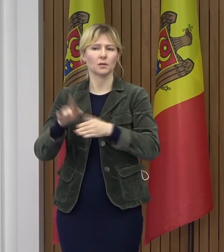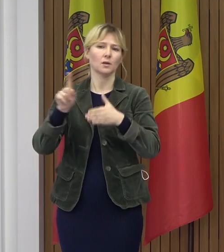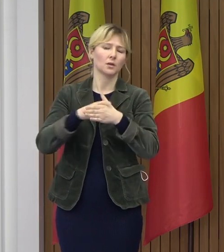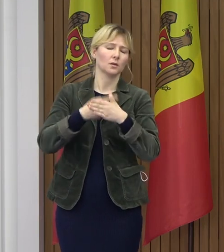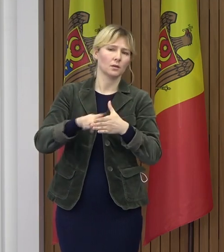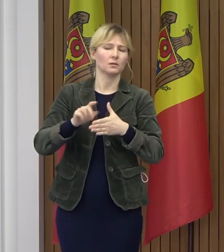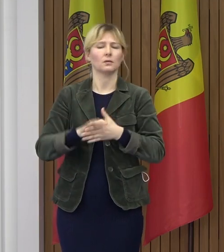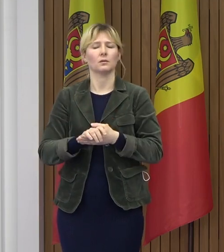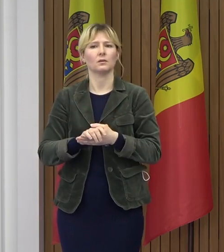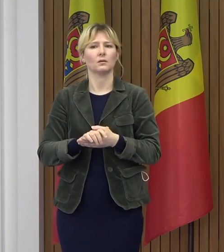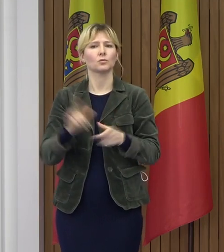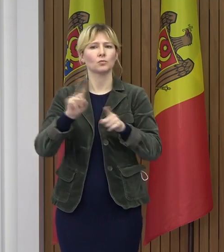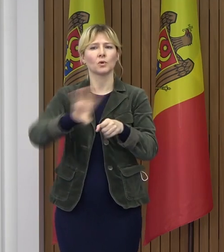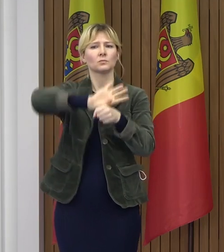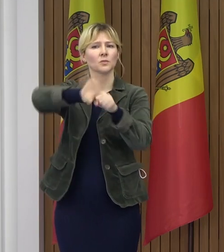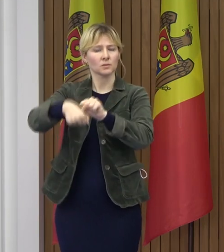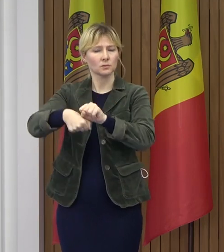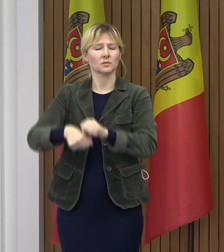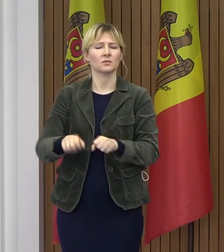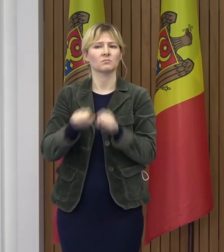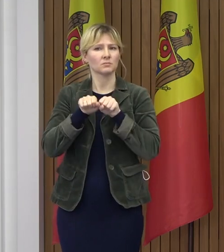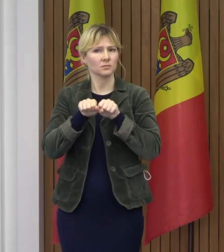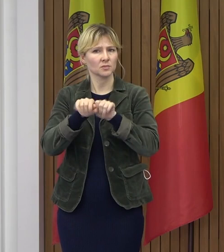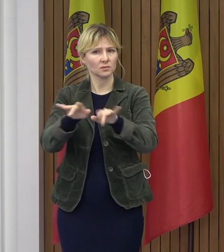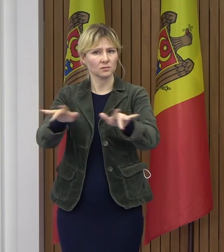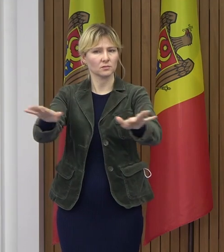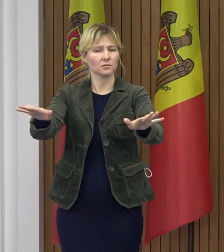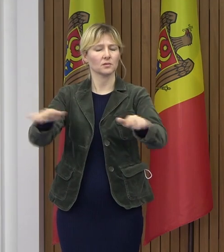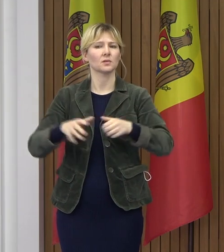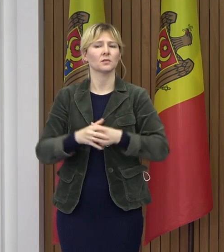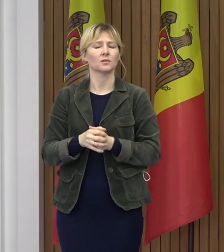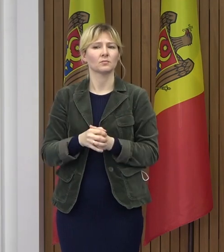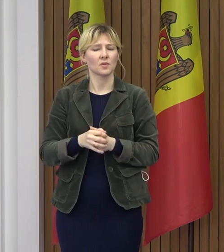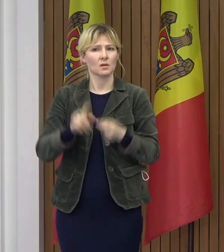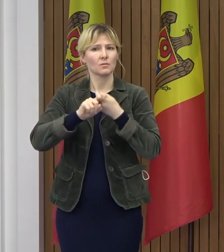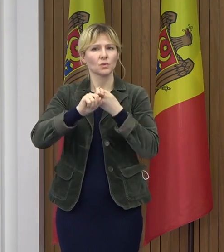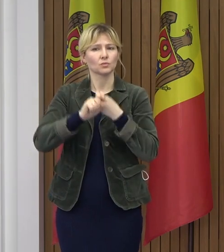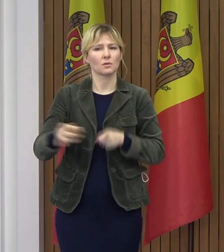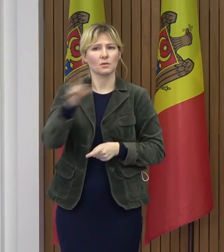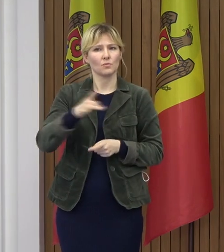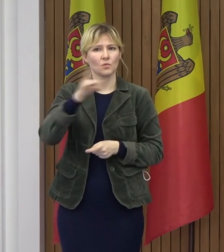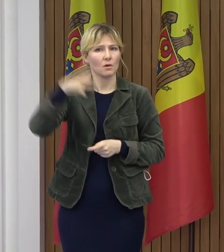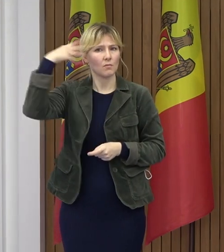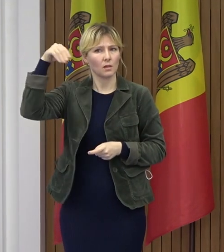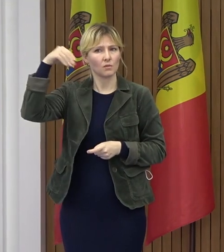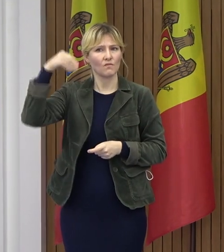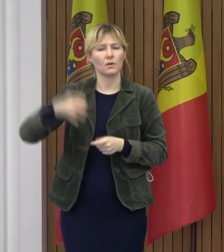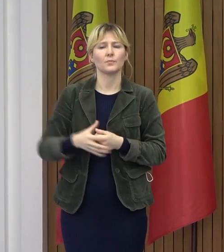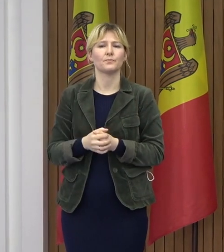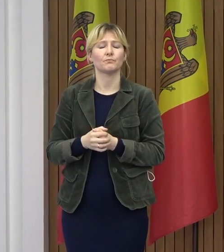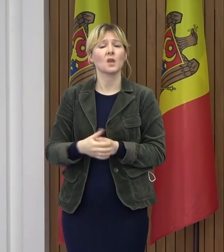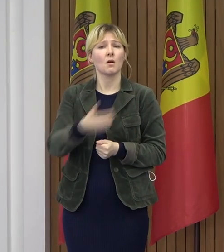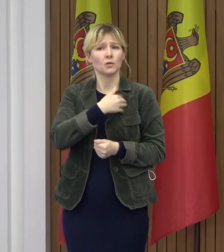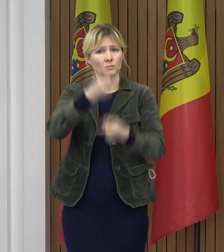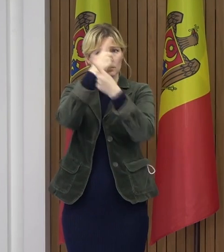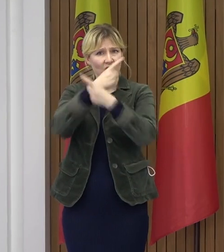speranța diminuării extinderii epidemiei în Republica Moldova. Vă